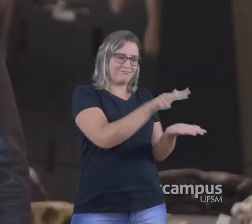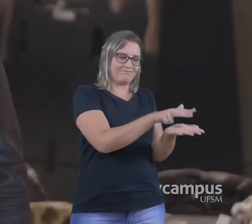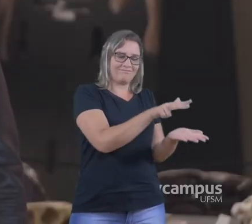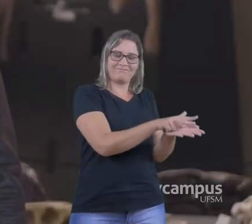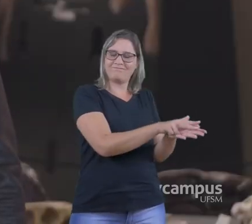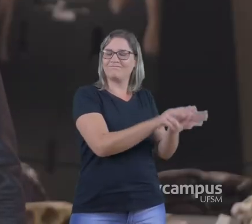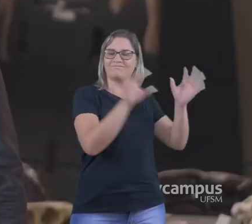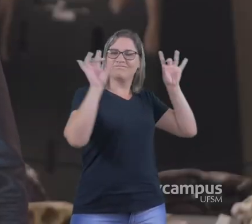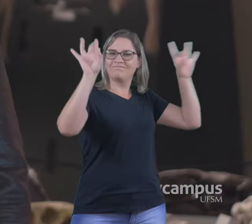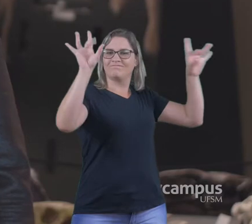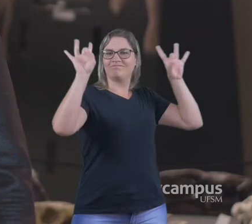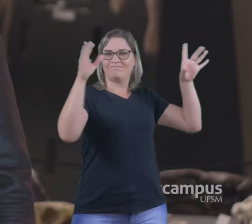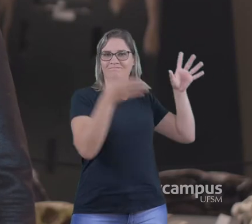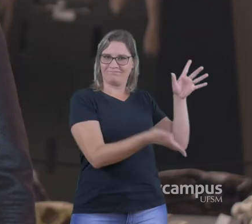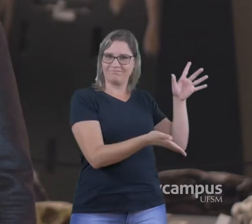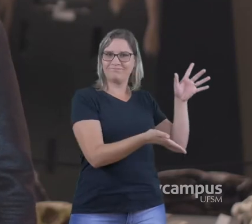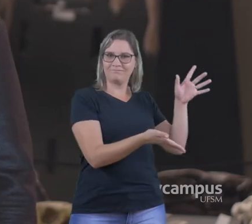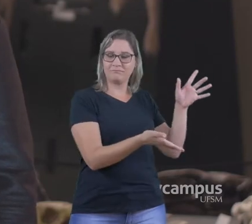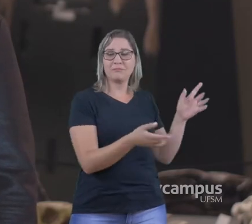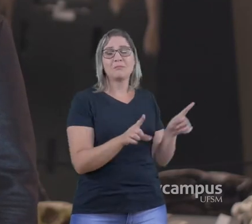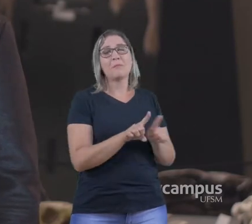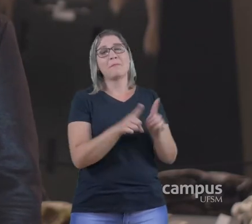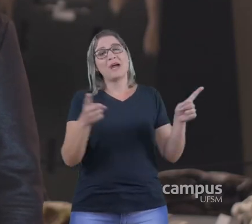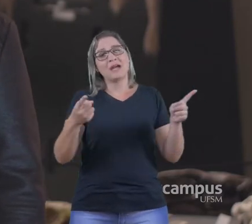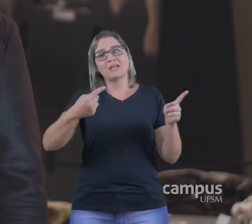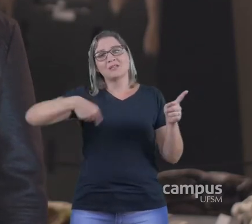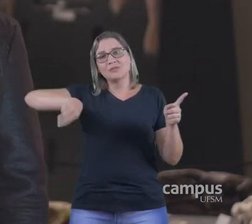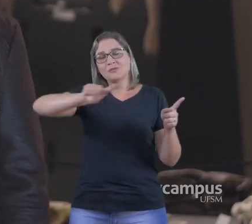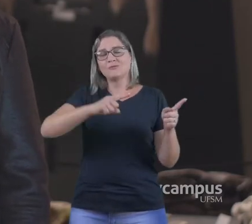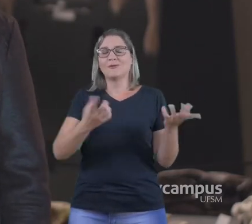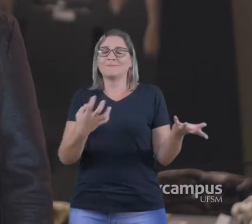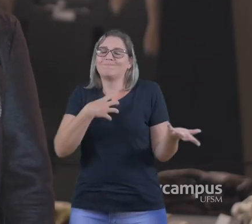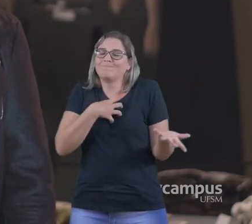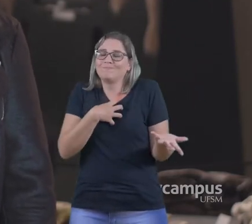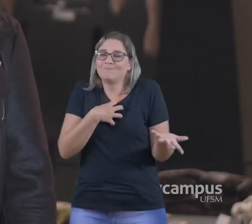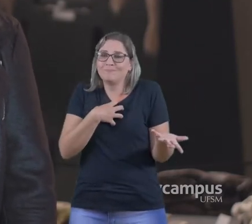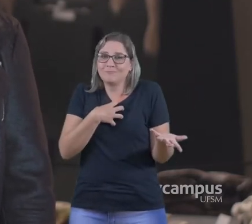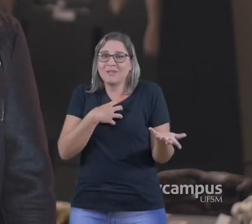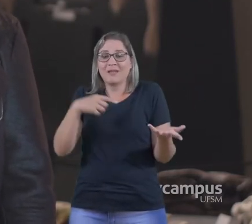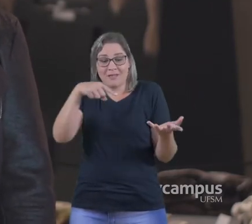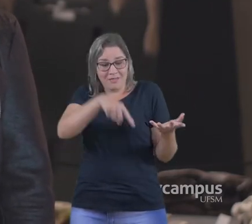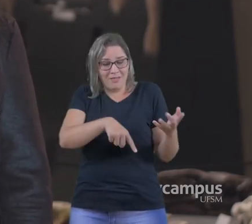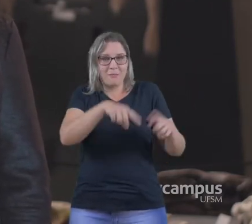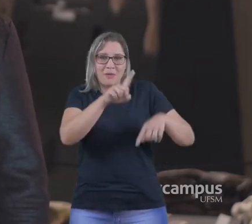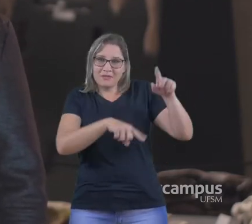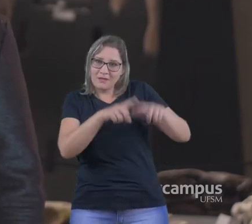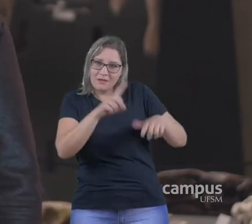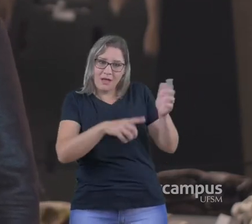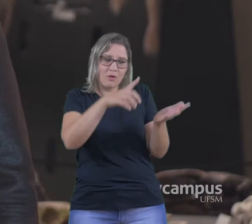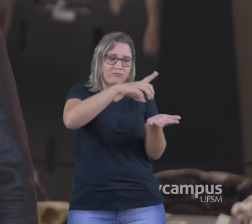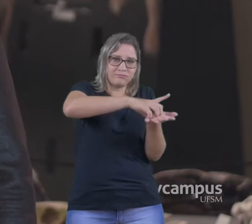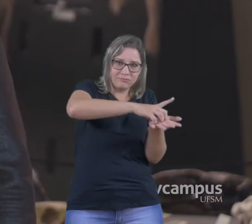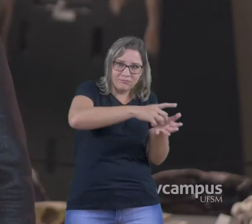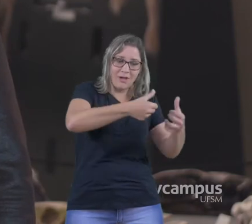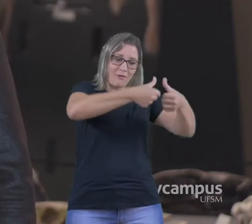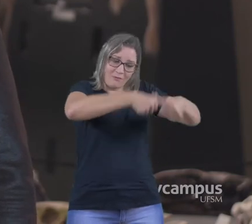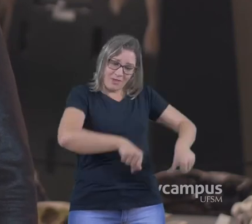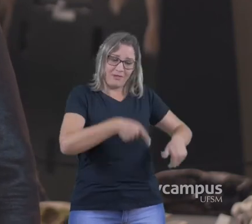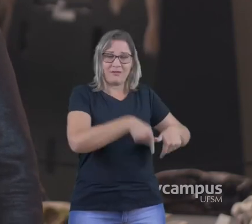material tão rico, que são os fósseis Mas, por outro lado, nós gostaríamos muito que esse material permanecesse no nosso